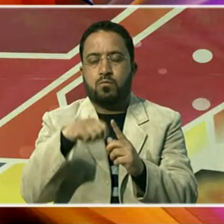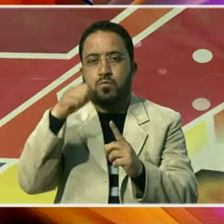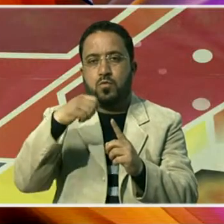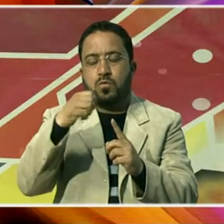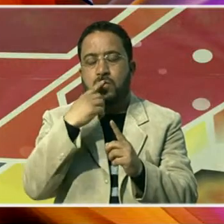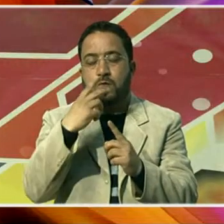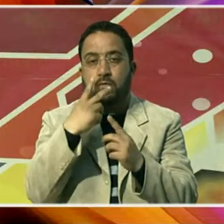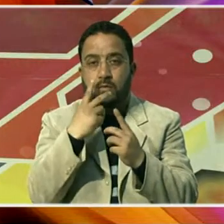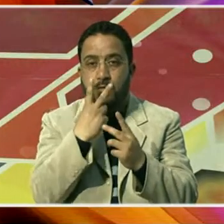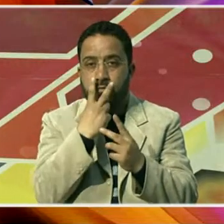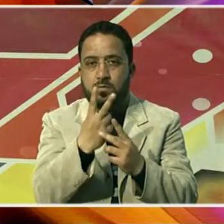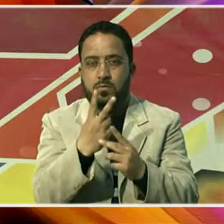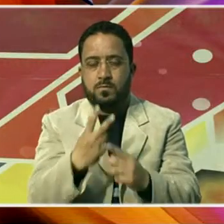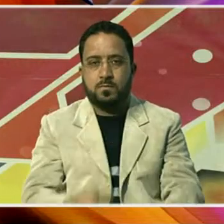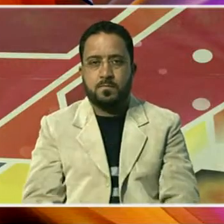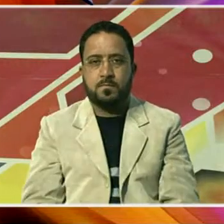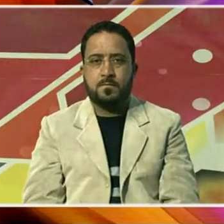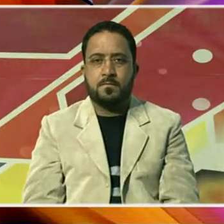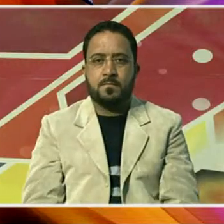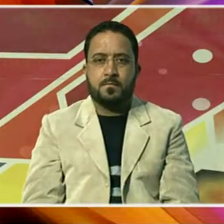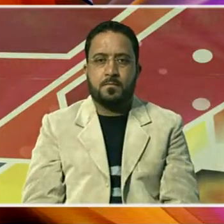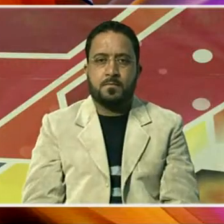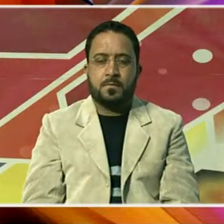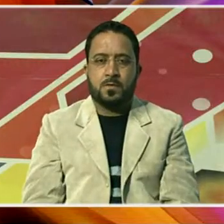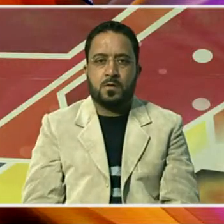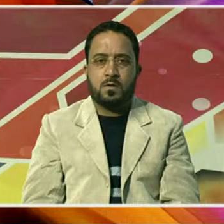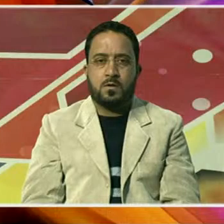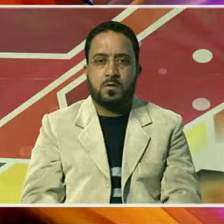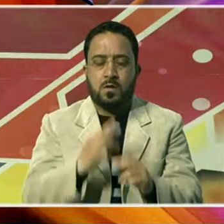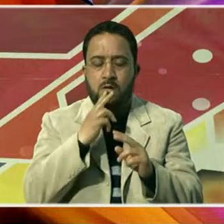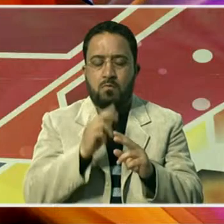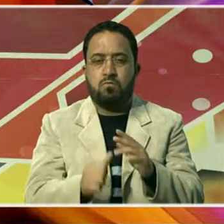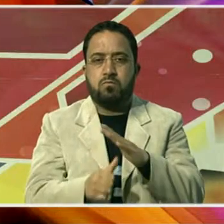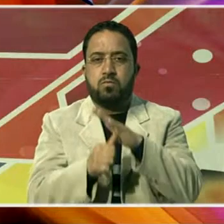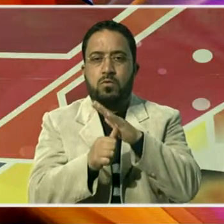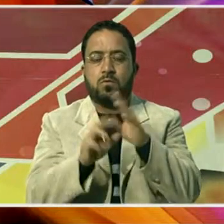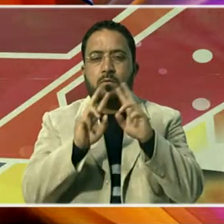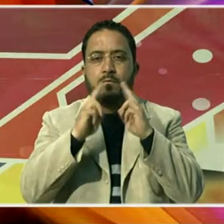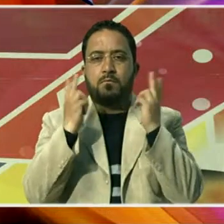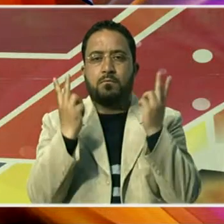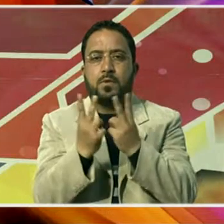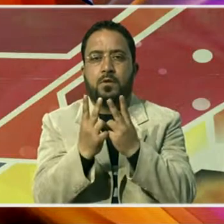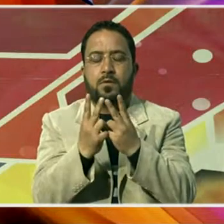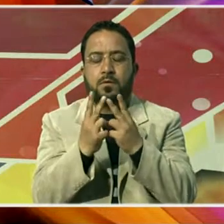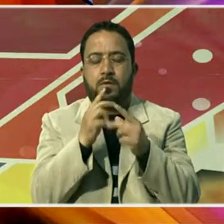لینے کیلئے ایک آلہ سطح کی میٹنگ کی صدارت کی